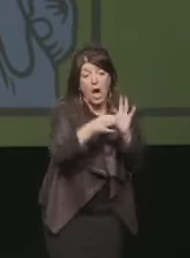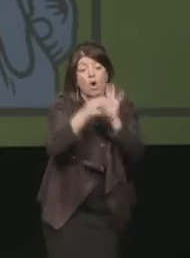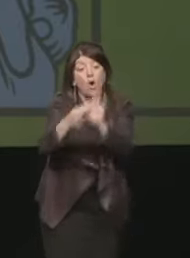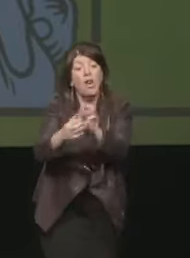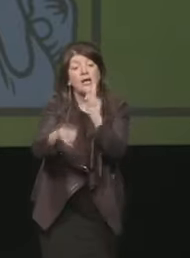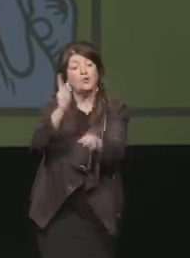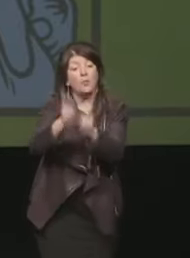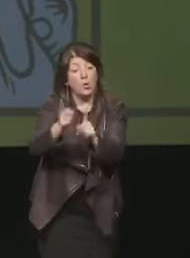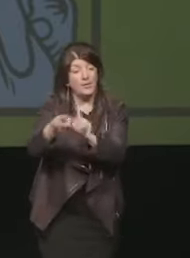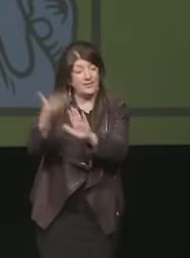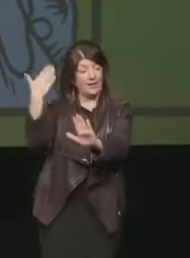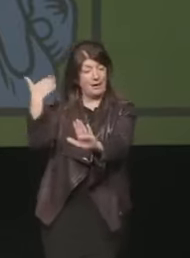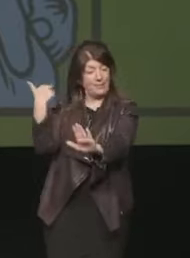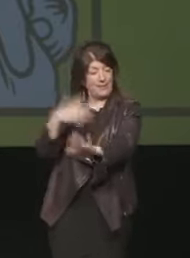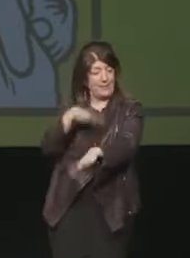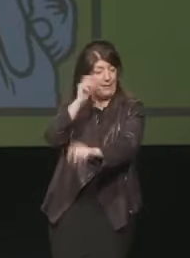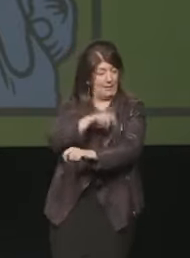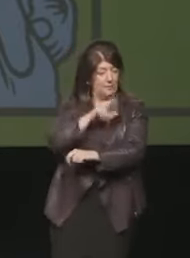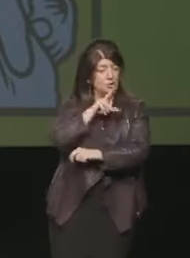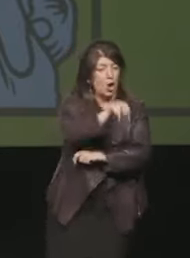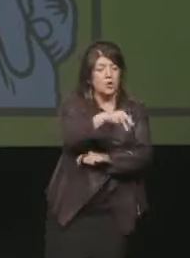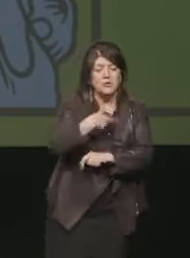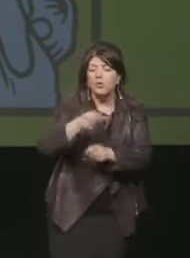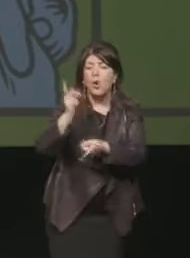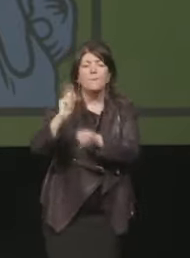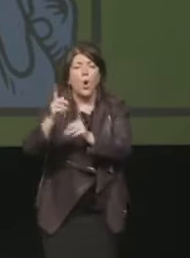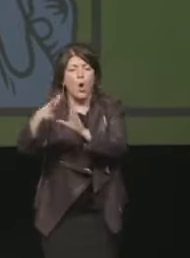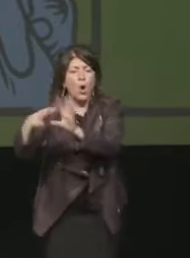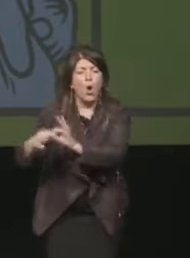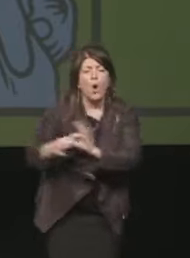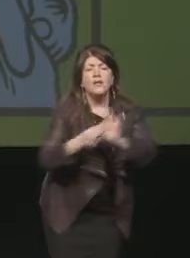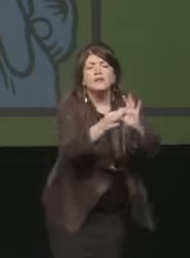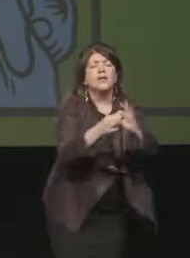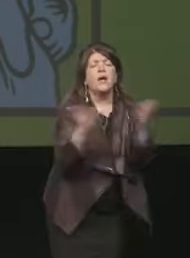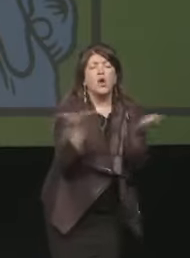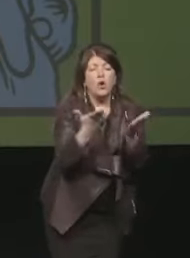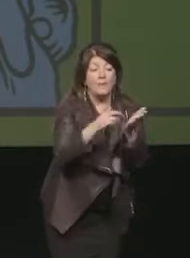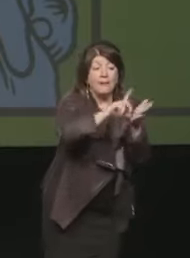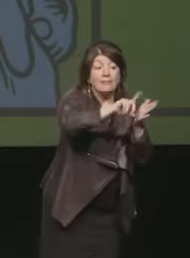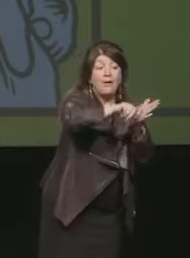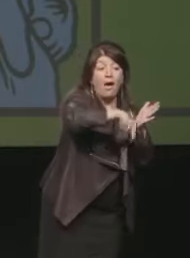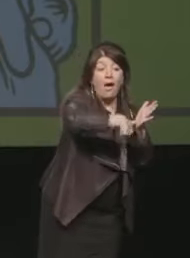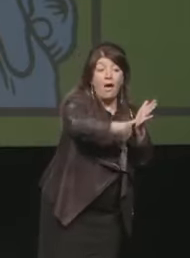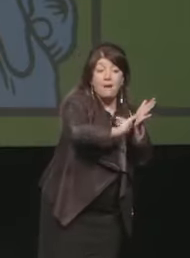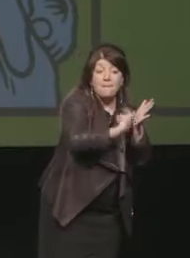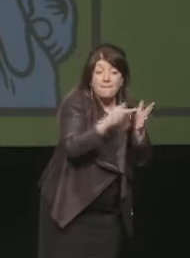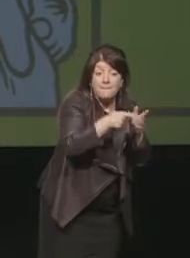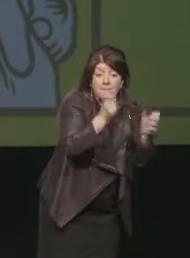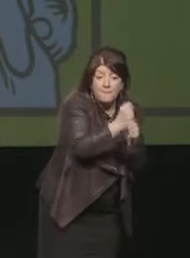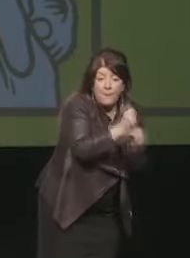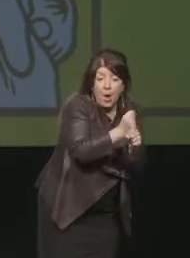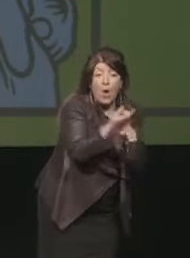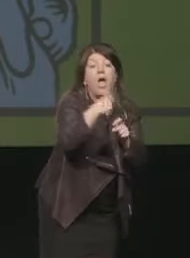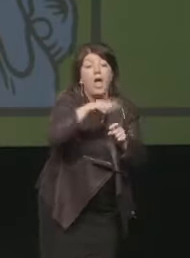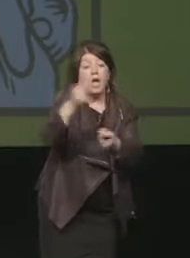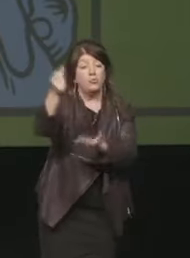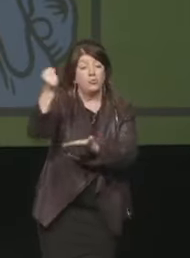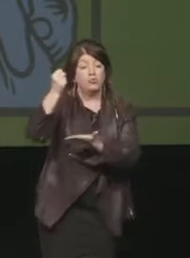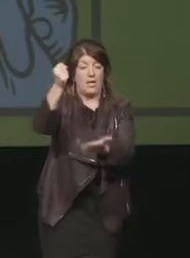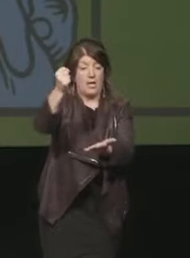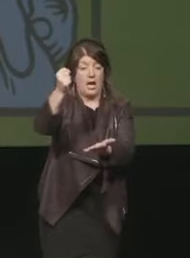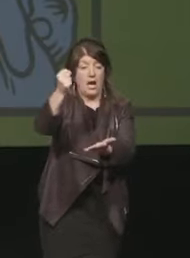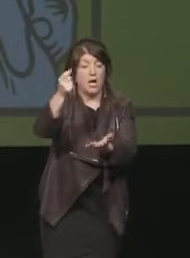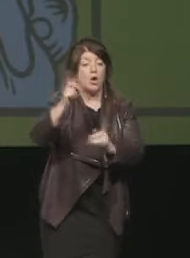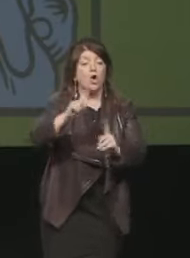rallaccio con quanto detto all'inizio, investendo tempo e investendo denaro, non aspettando o confidando che altri lo facciano.